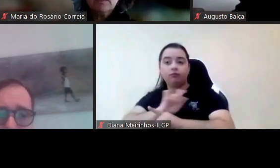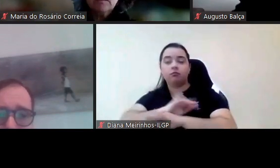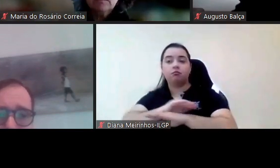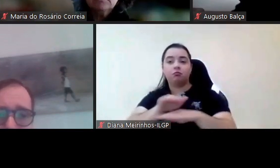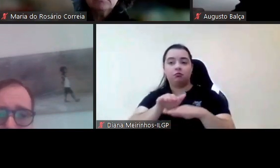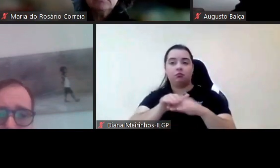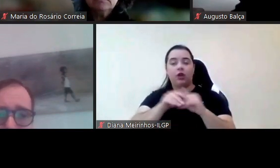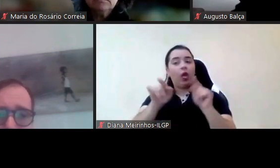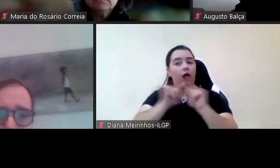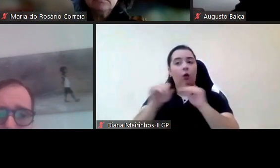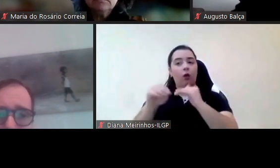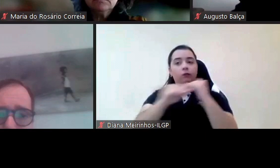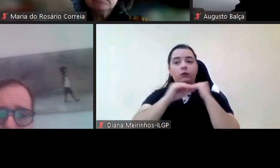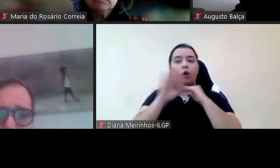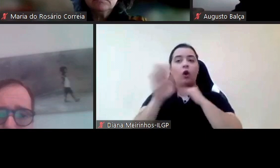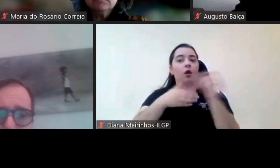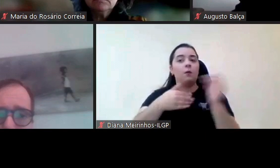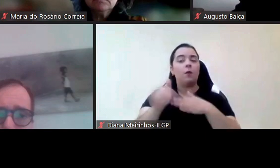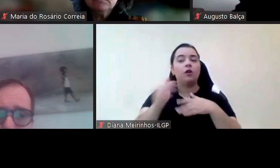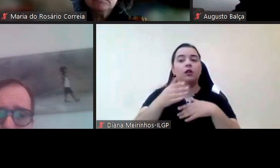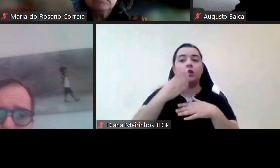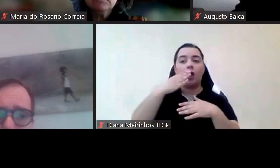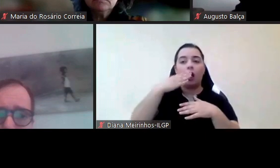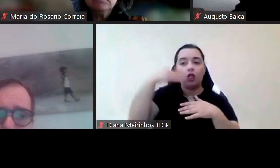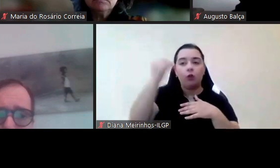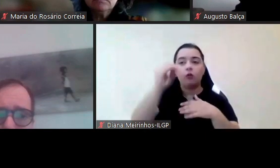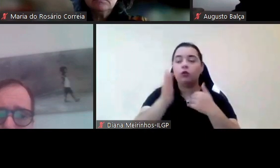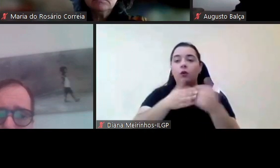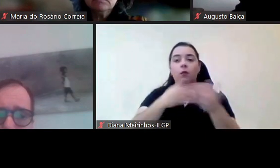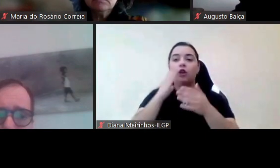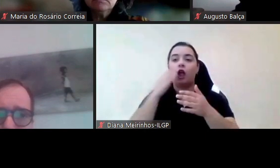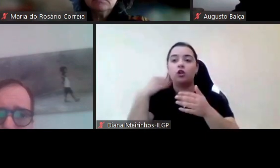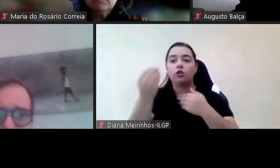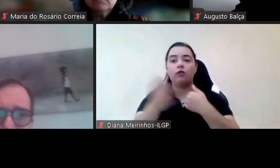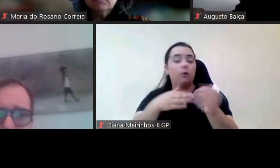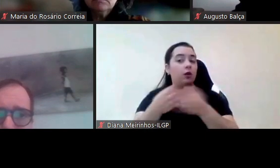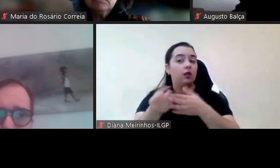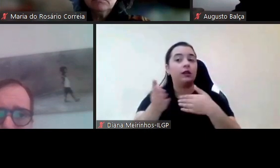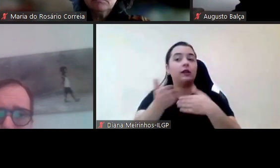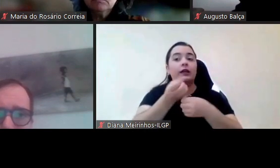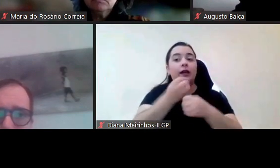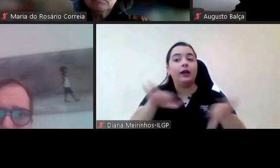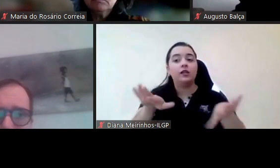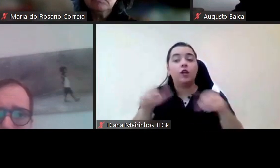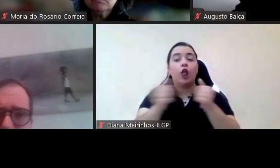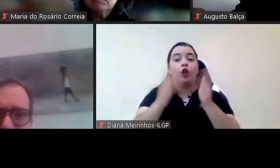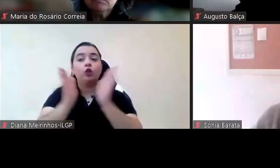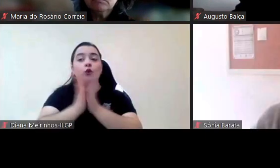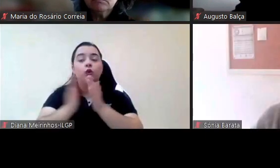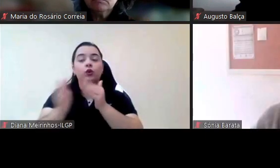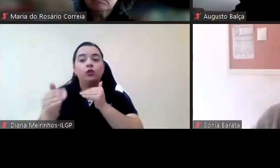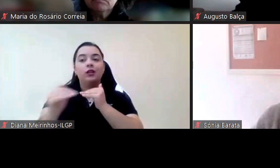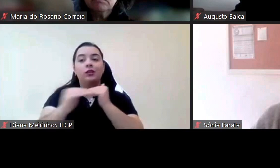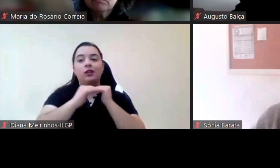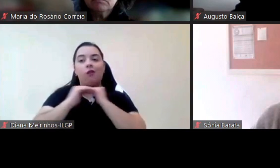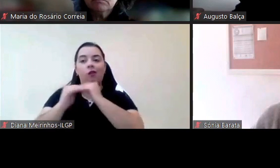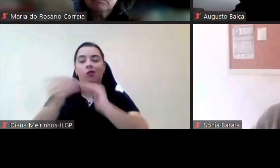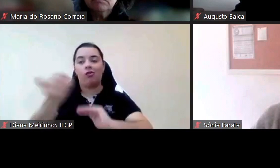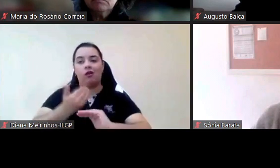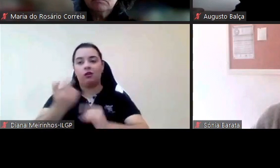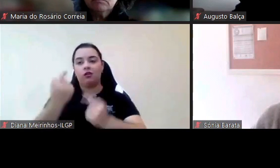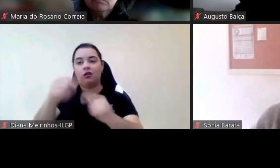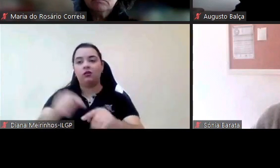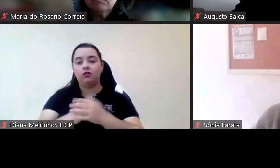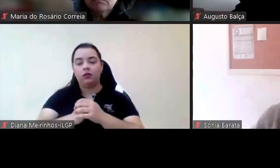para se não se quer eventualmente intervirem relação à questão da literacia gostava de dar aqui algum contributo sim de facto é uma